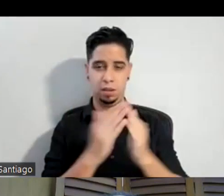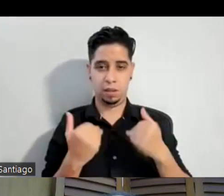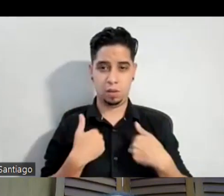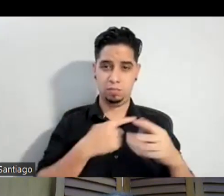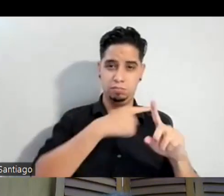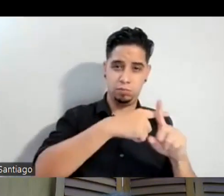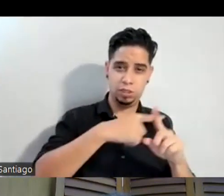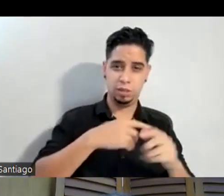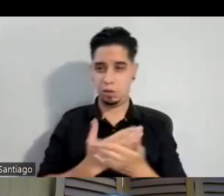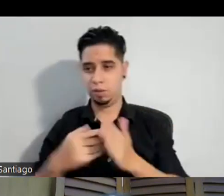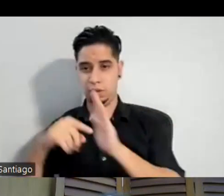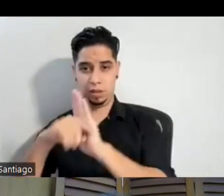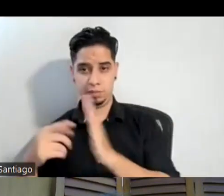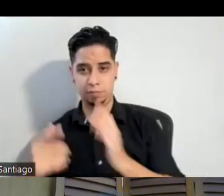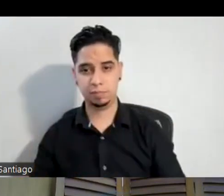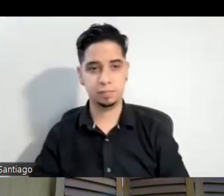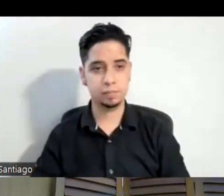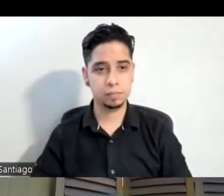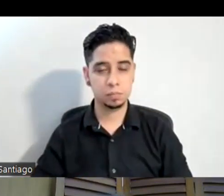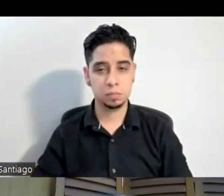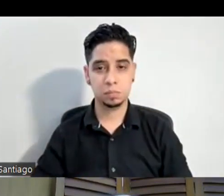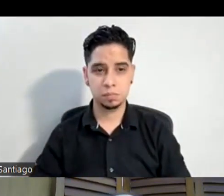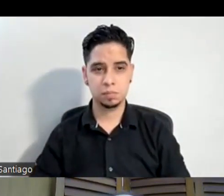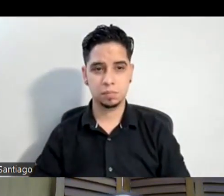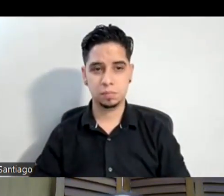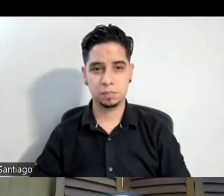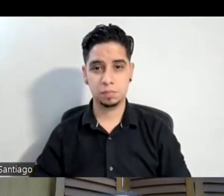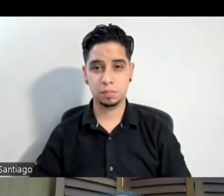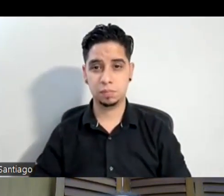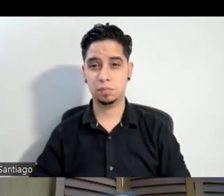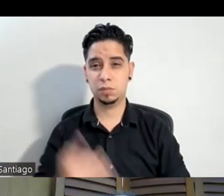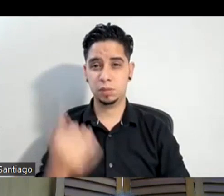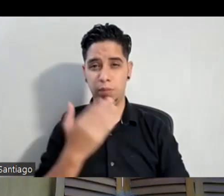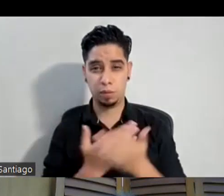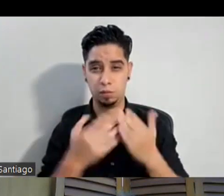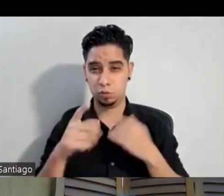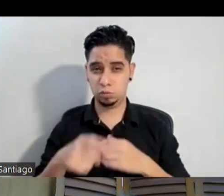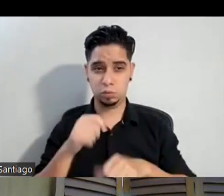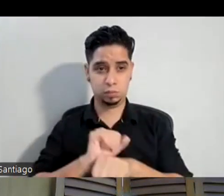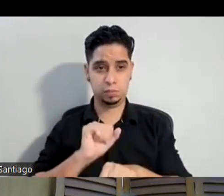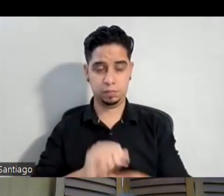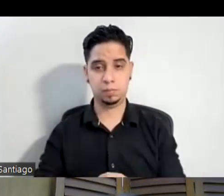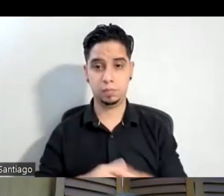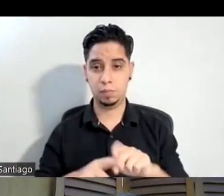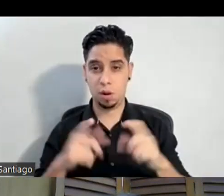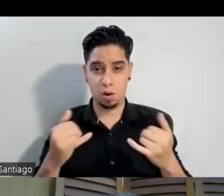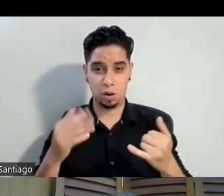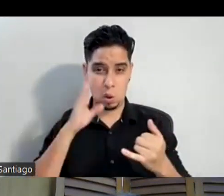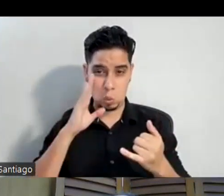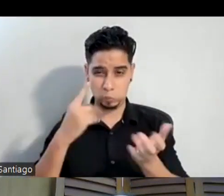decir cosas malas pero hay cositas que hay que que hay que trabajar que hay trabajar pero mira lo que vamos a hablar después de la pausa es